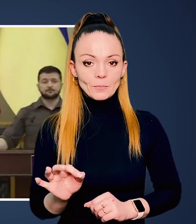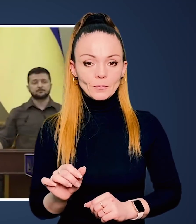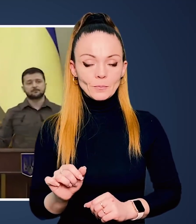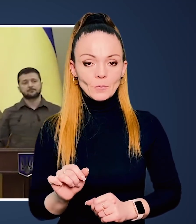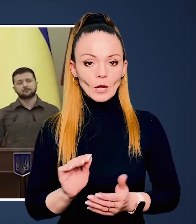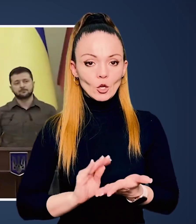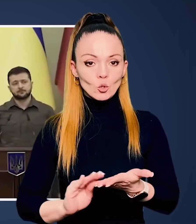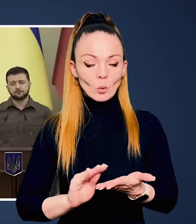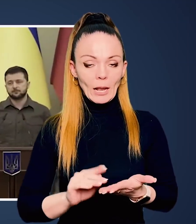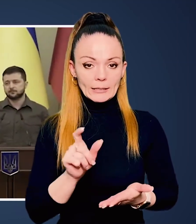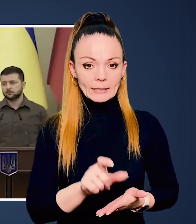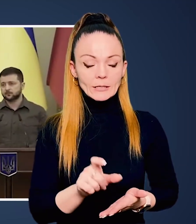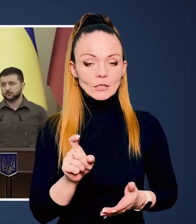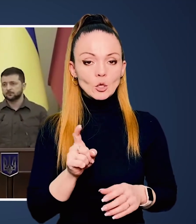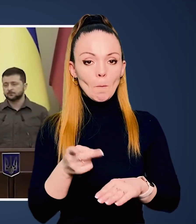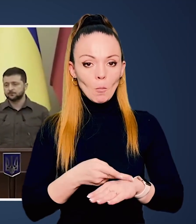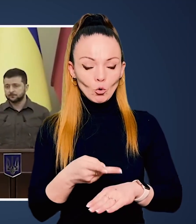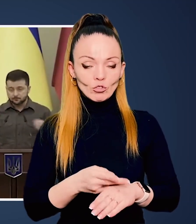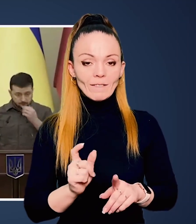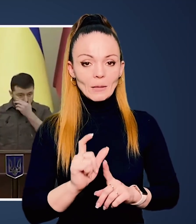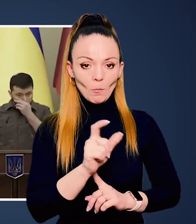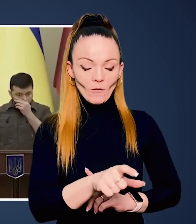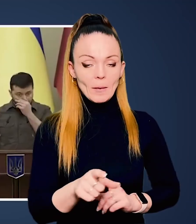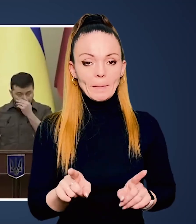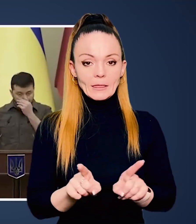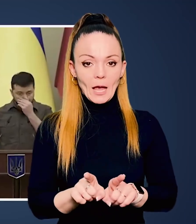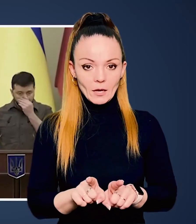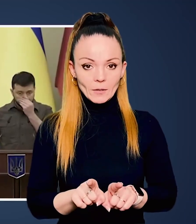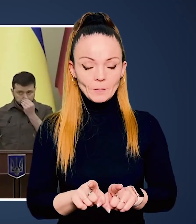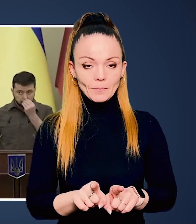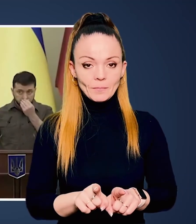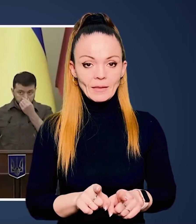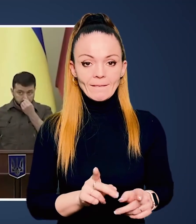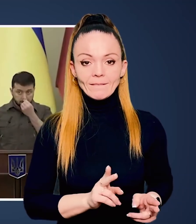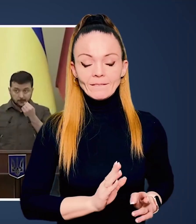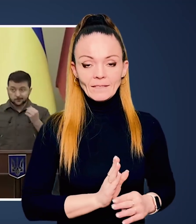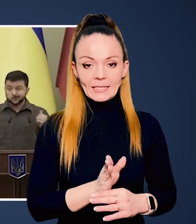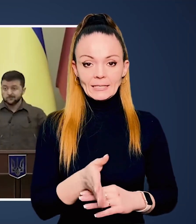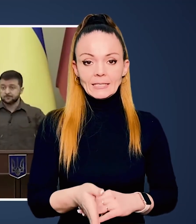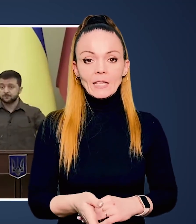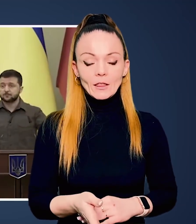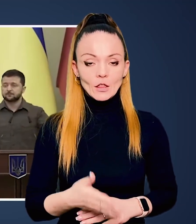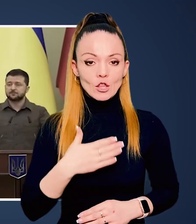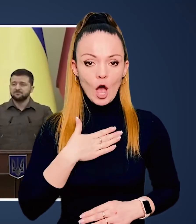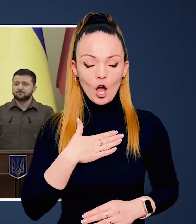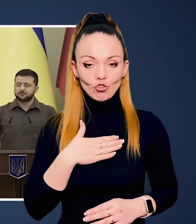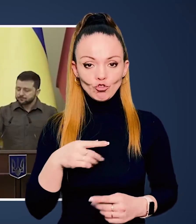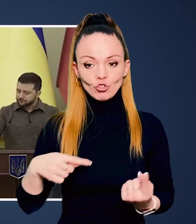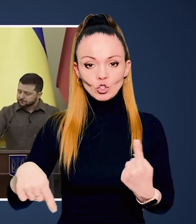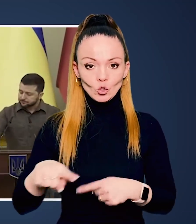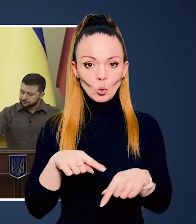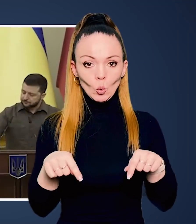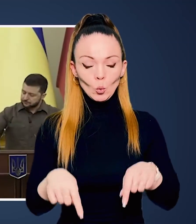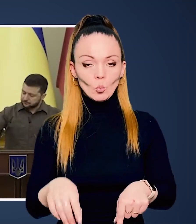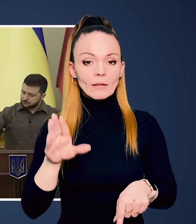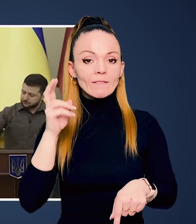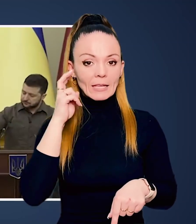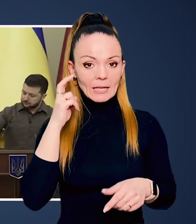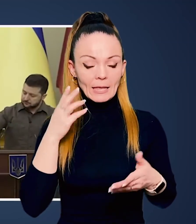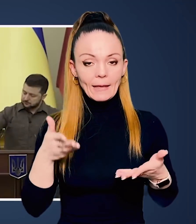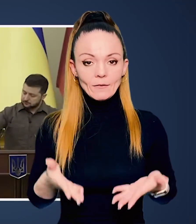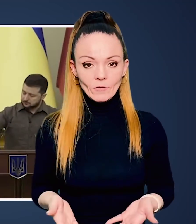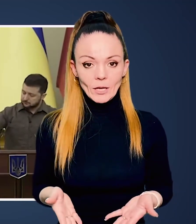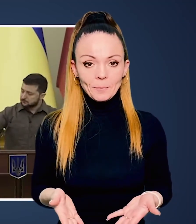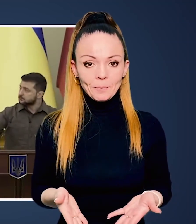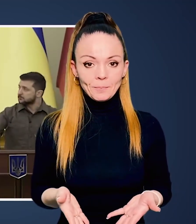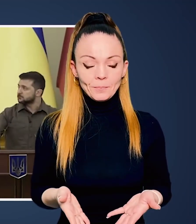бо журналіст з Польщі відповім так. Визит наш